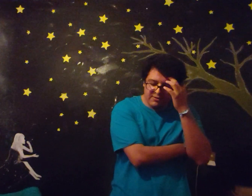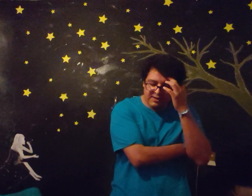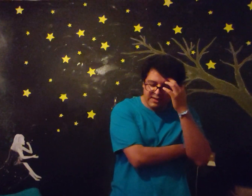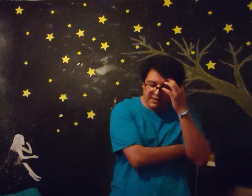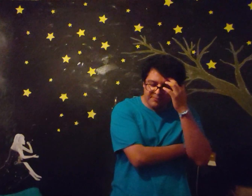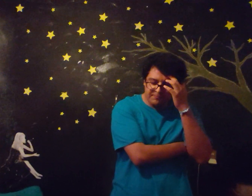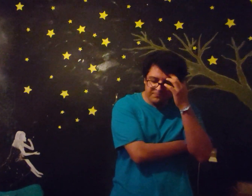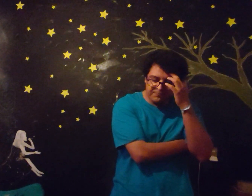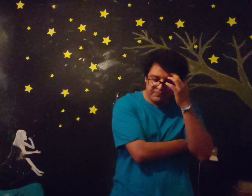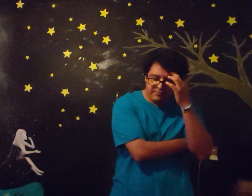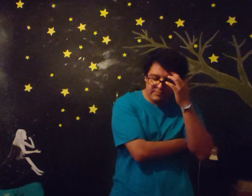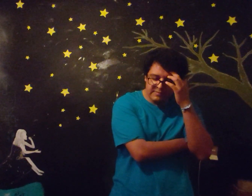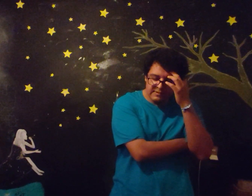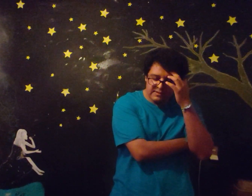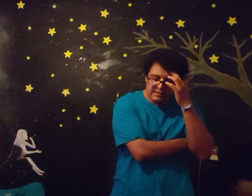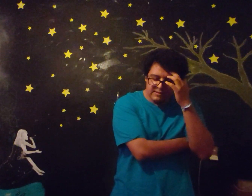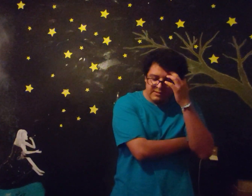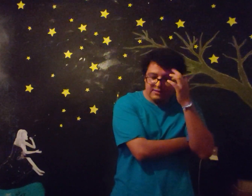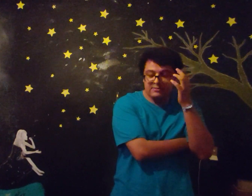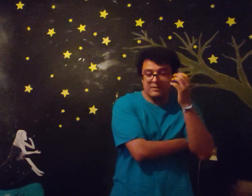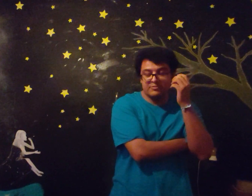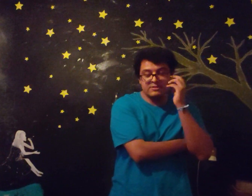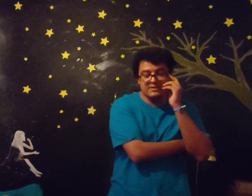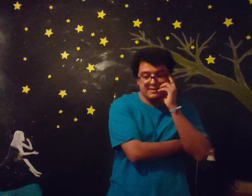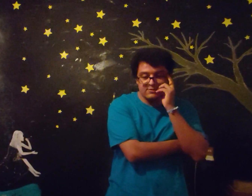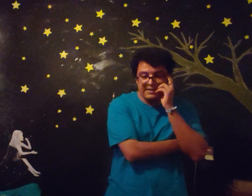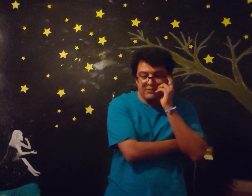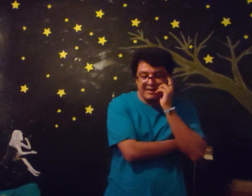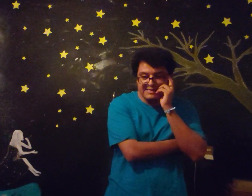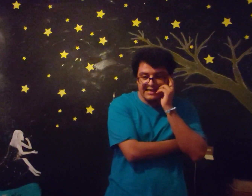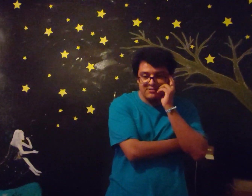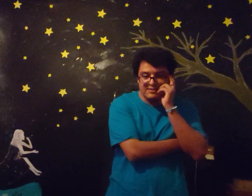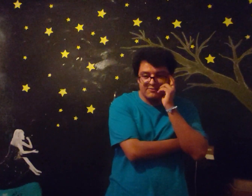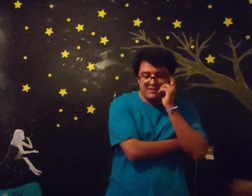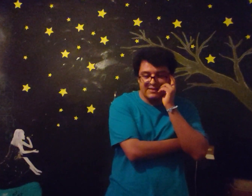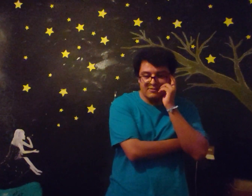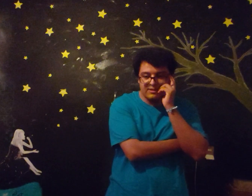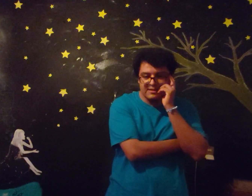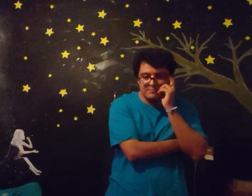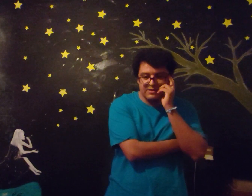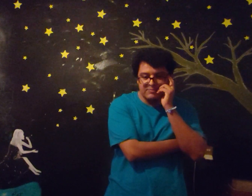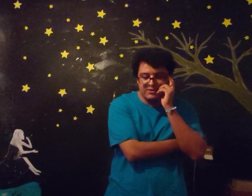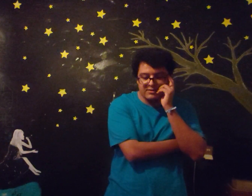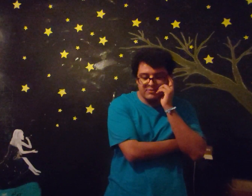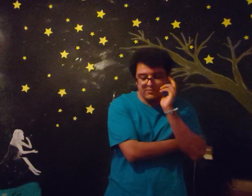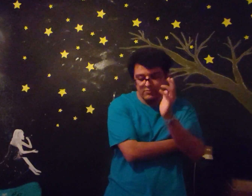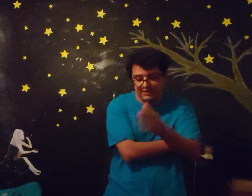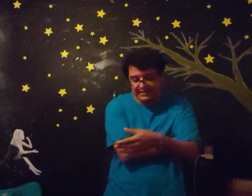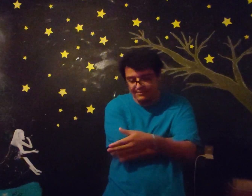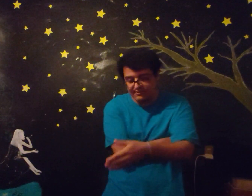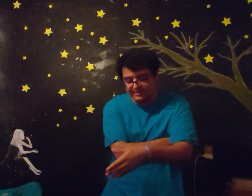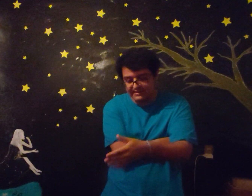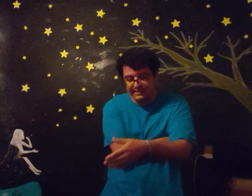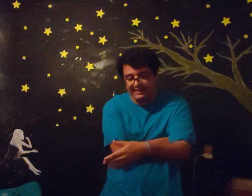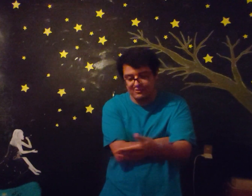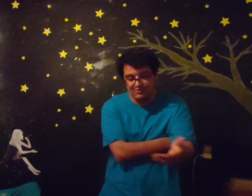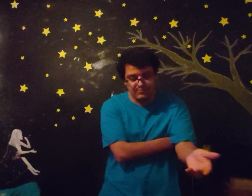que... Híjole, pues es que son acorazados al final de cuentas Pero por ejemplo, unidades nuevas legendarias Como